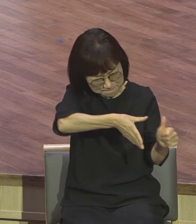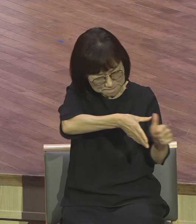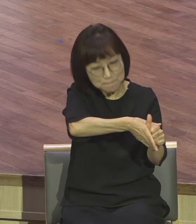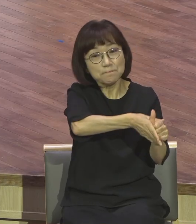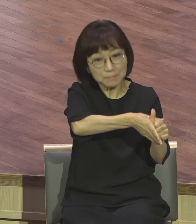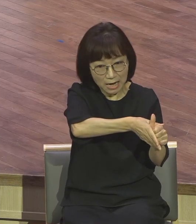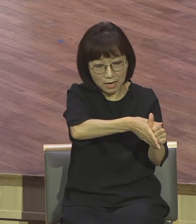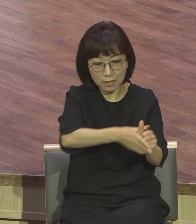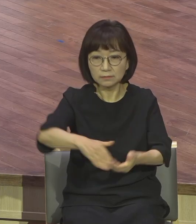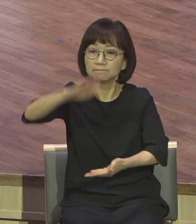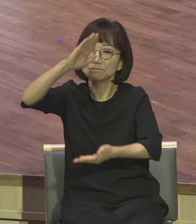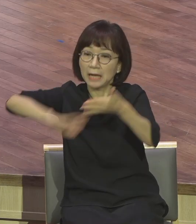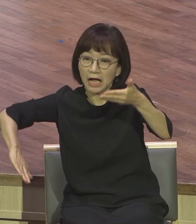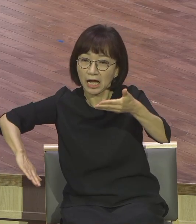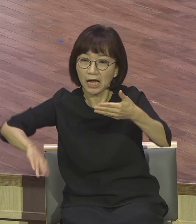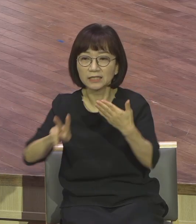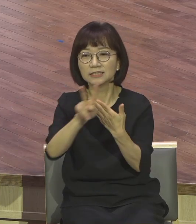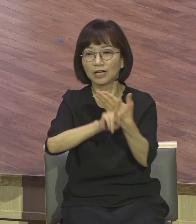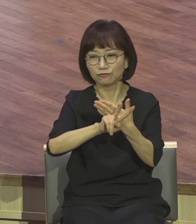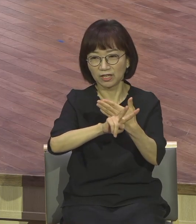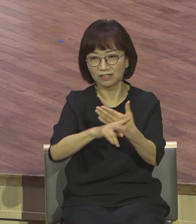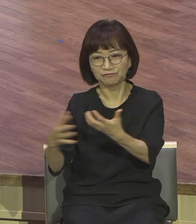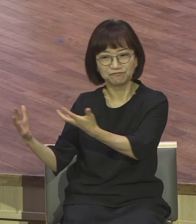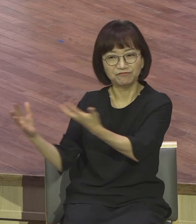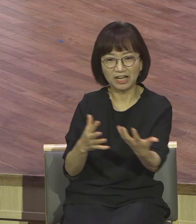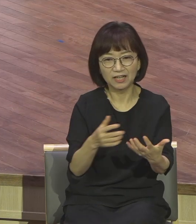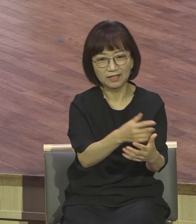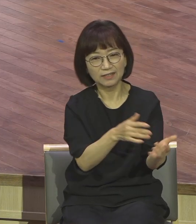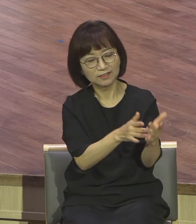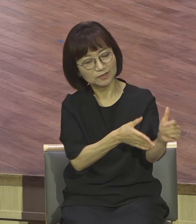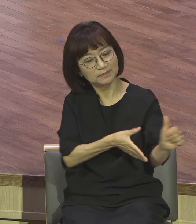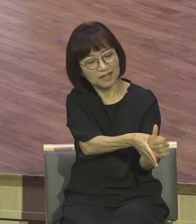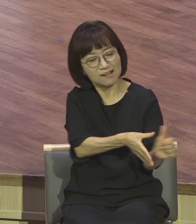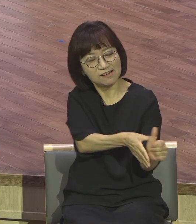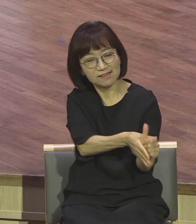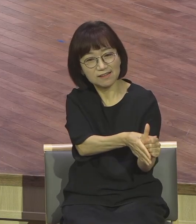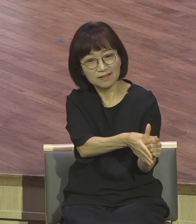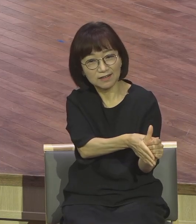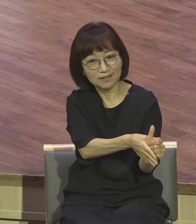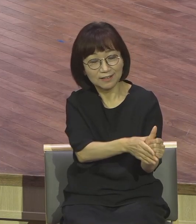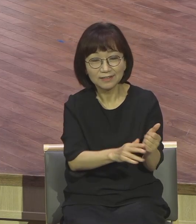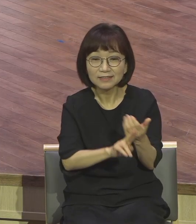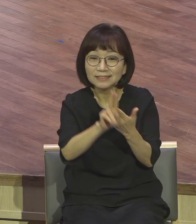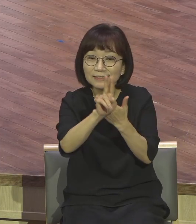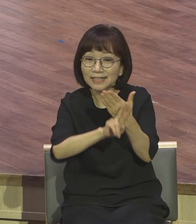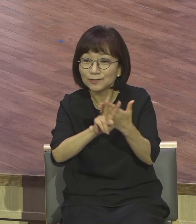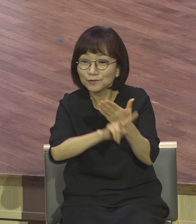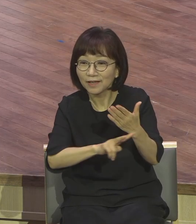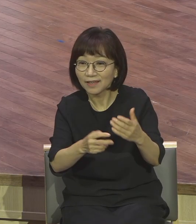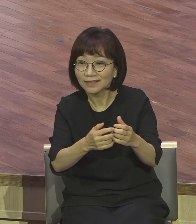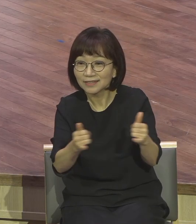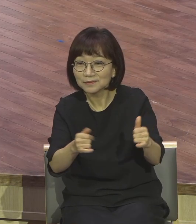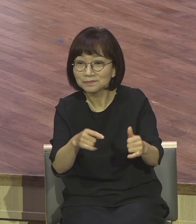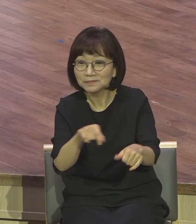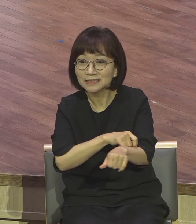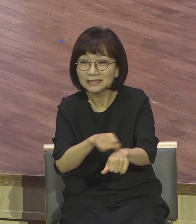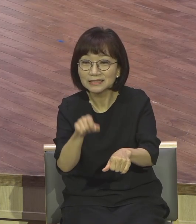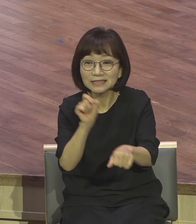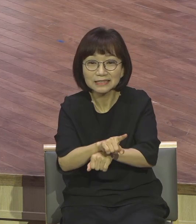나서서 예수님을 공격합니다. 사두계파의 특징은 뭐예요? 부활과 영지인 것을